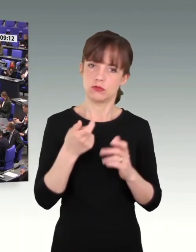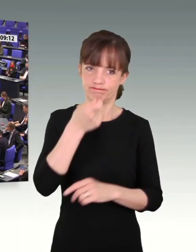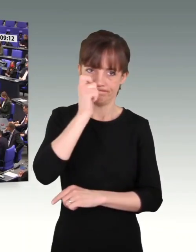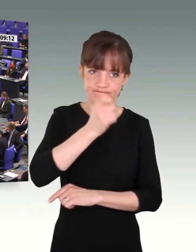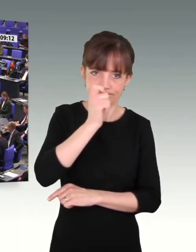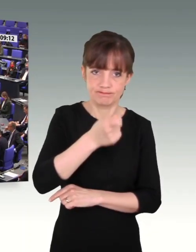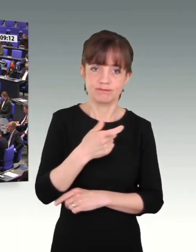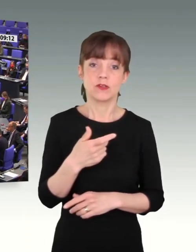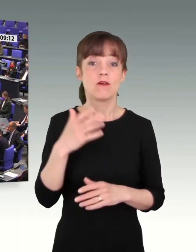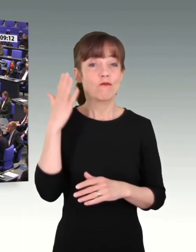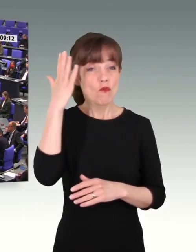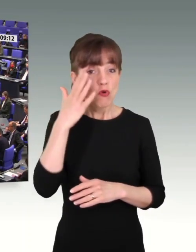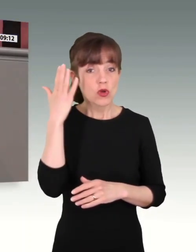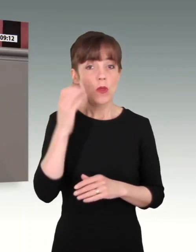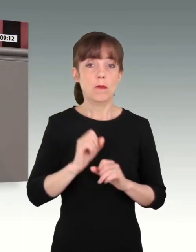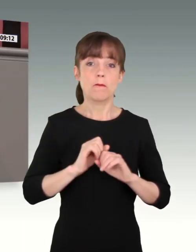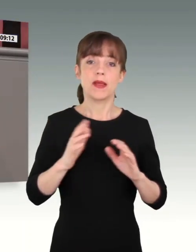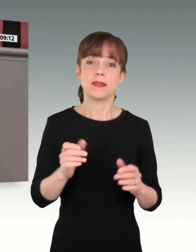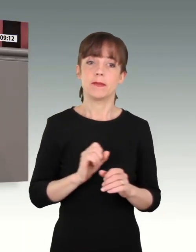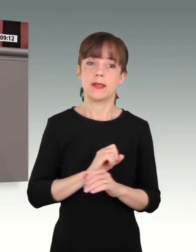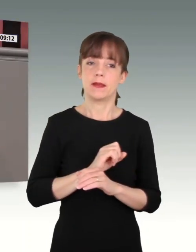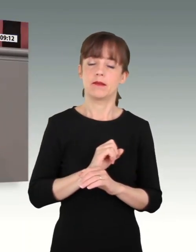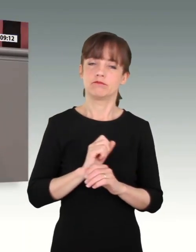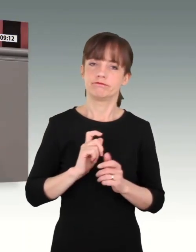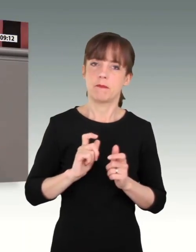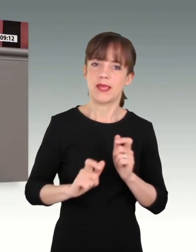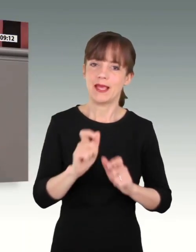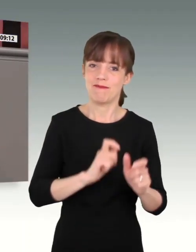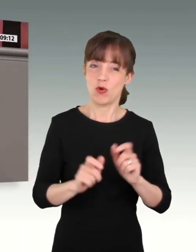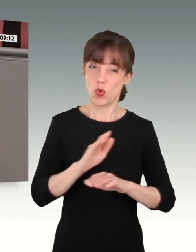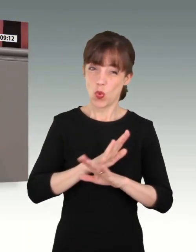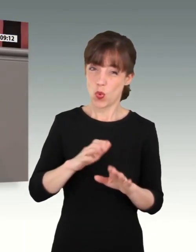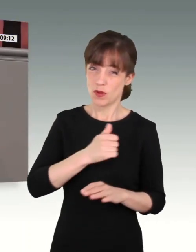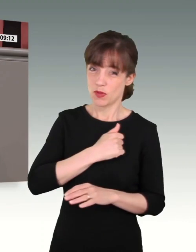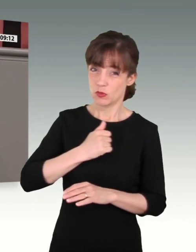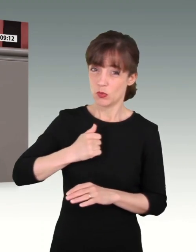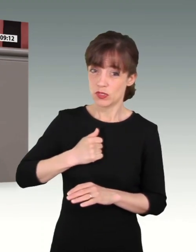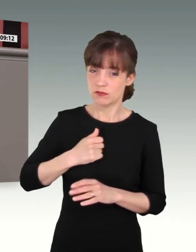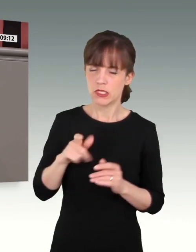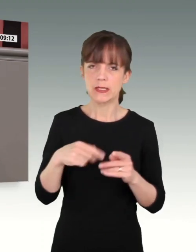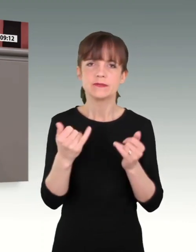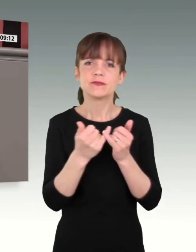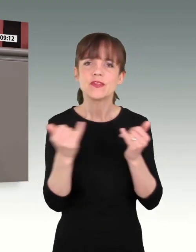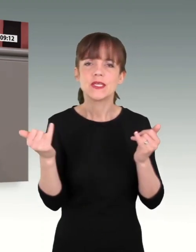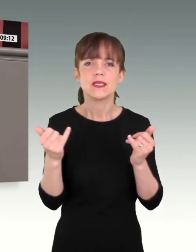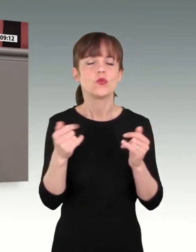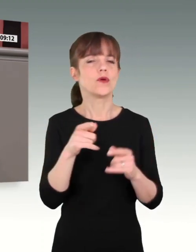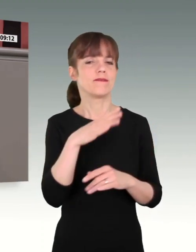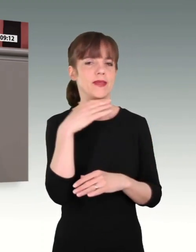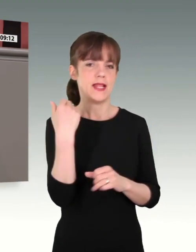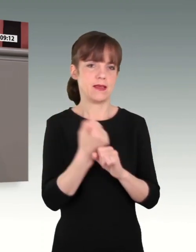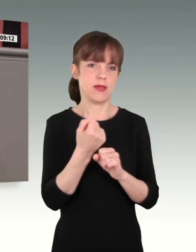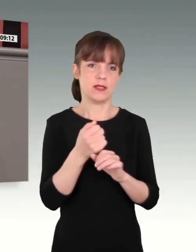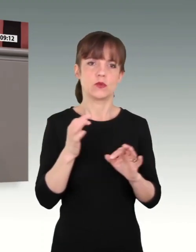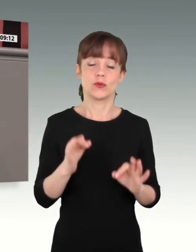Ich ende mit dem Thema Wahrnehmung in der Gesellschaft. Es gibt jetzt eine hohe Aufmerksamkeit auf die Bundeswehr. Das tut den Soldatinnen und Soldaten gut.